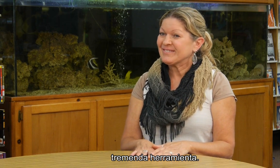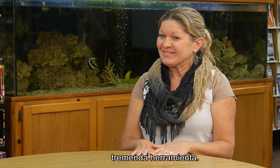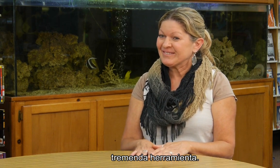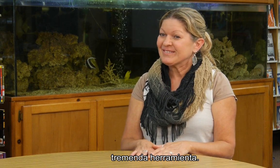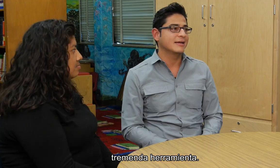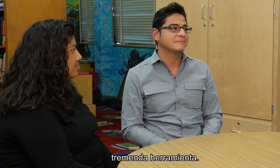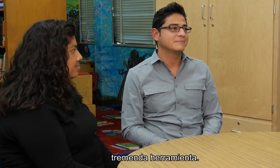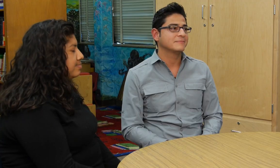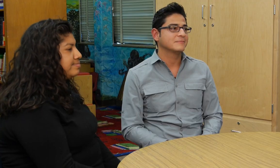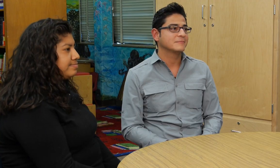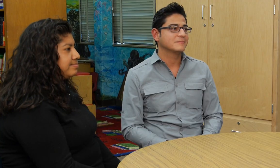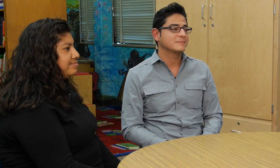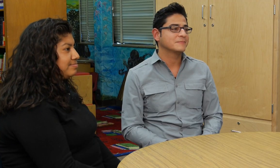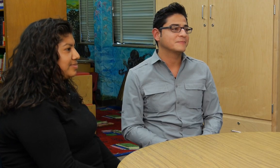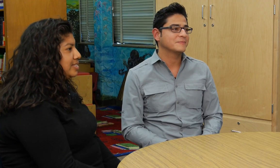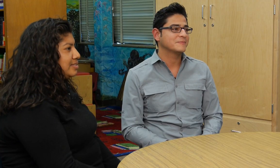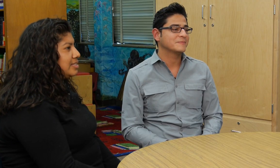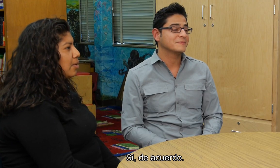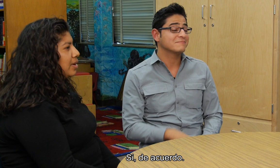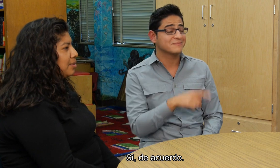herramienta. Sí, de acuerdo. acuerdo.